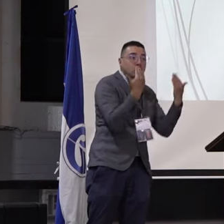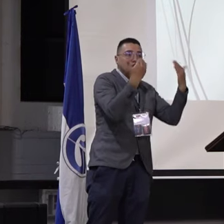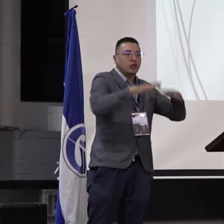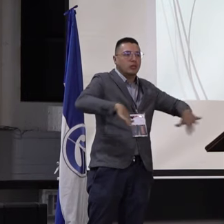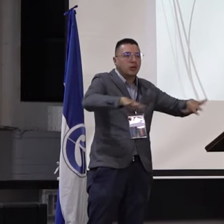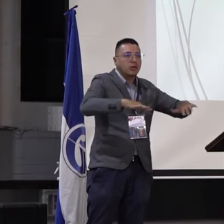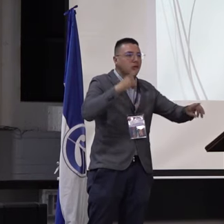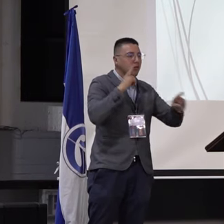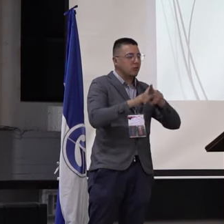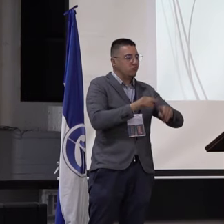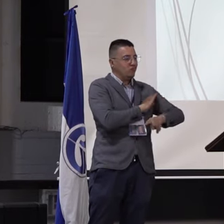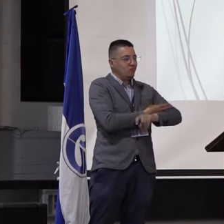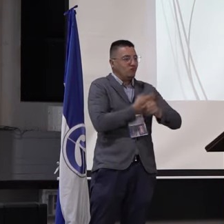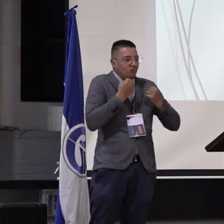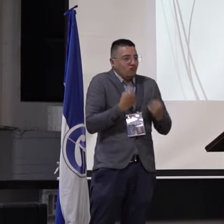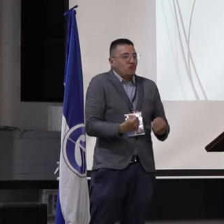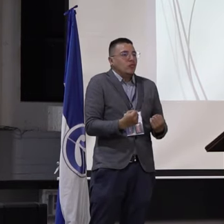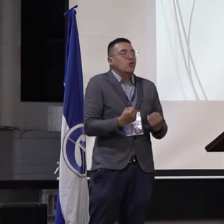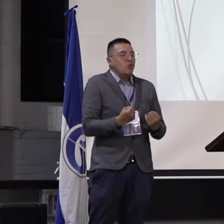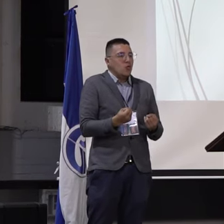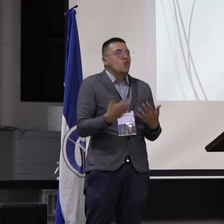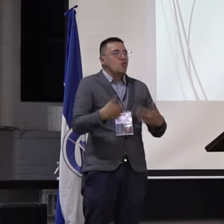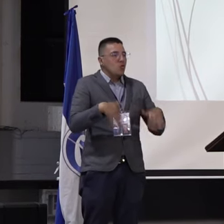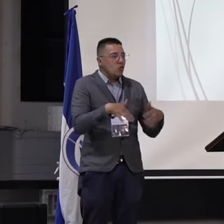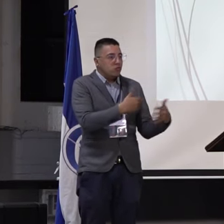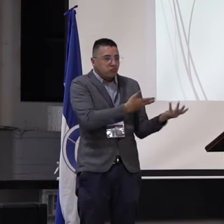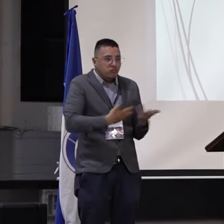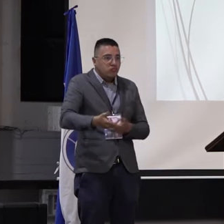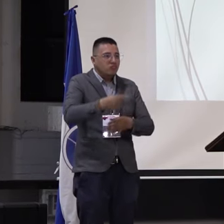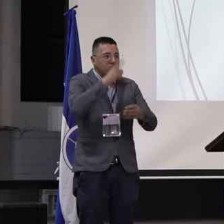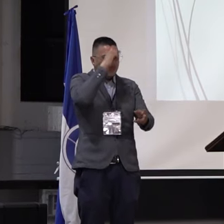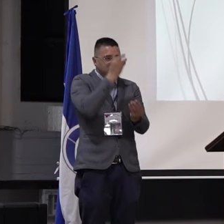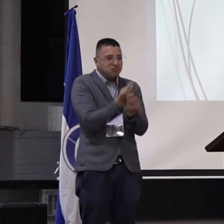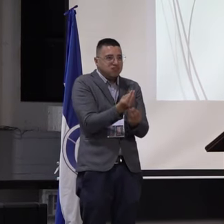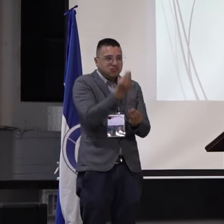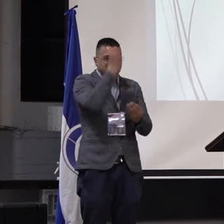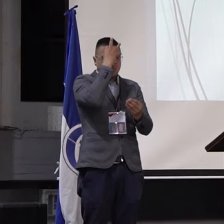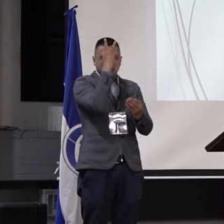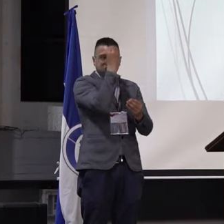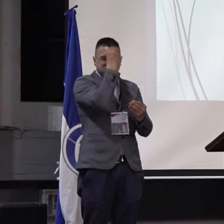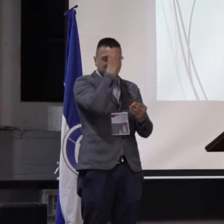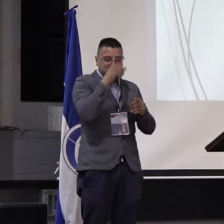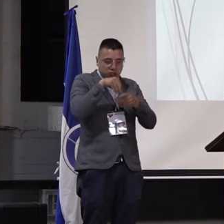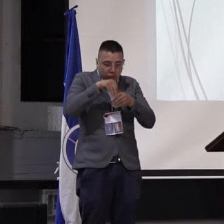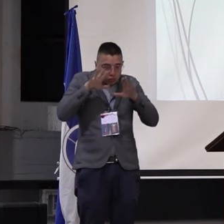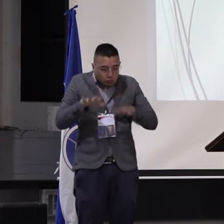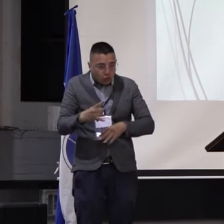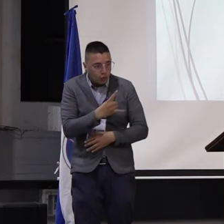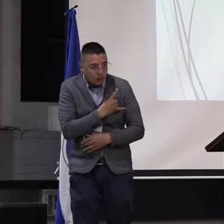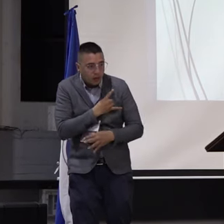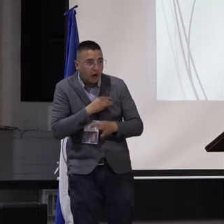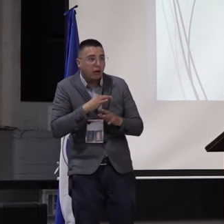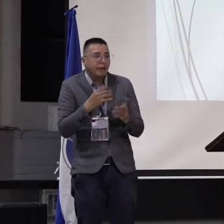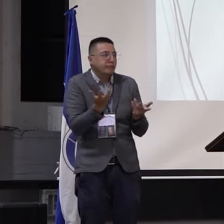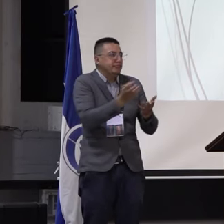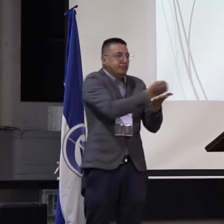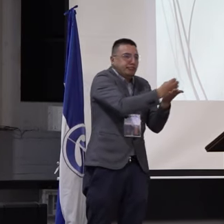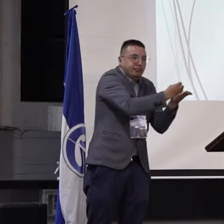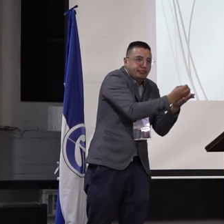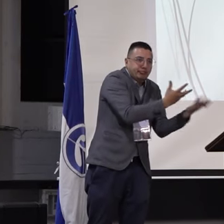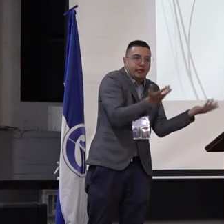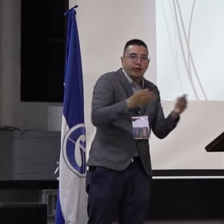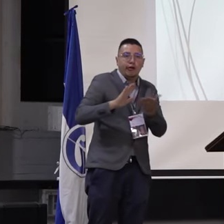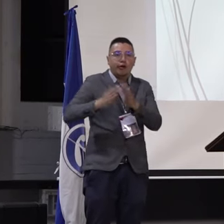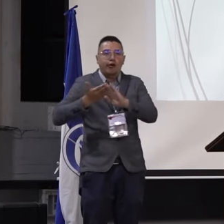potencializar la interdisciplinariedad que debe tener, por ejemplo, la universidad. Unas personas de Biología, de